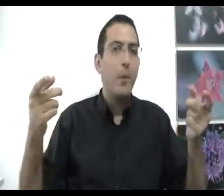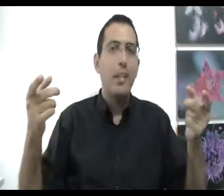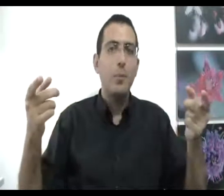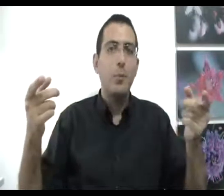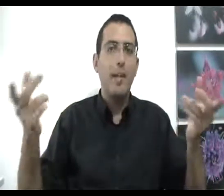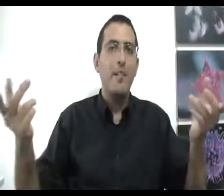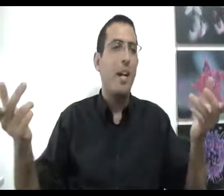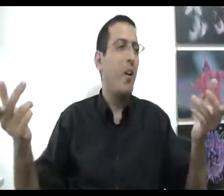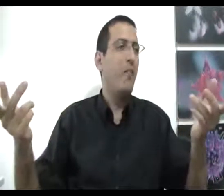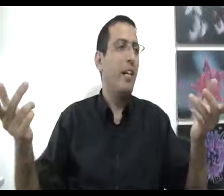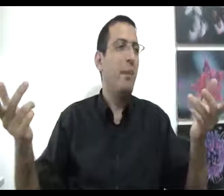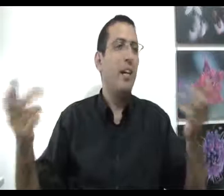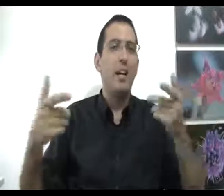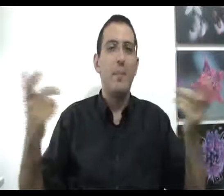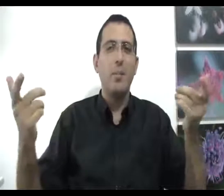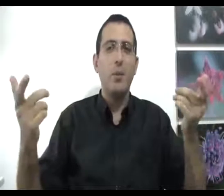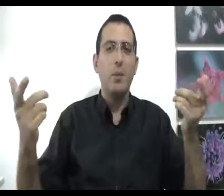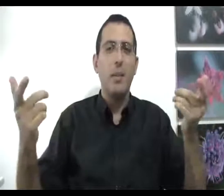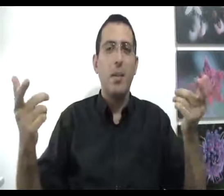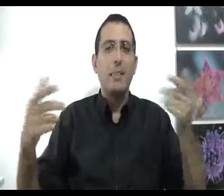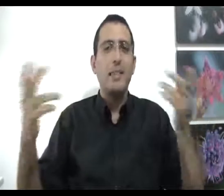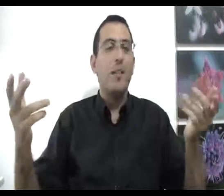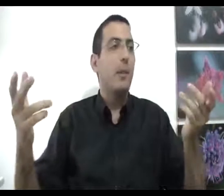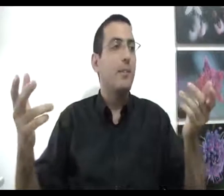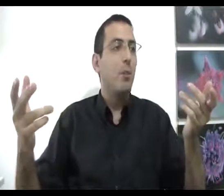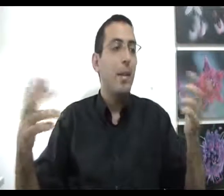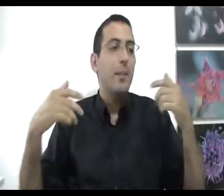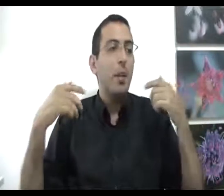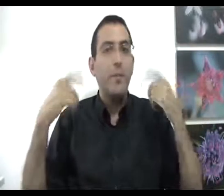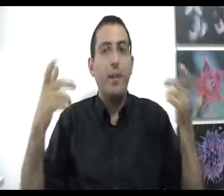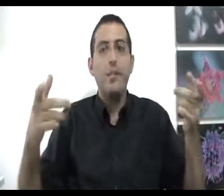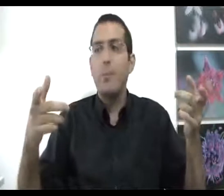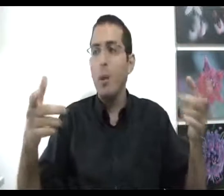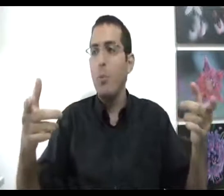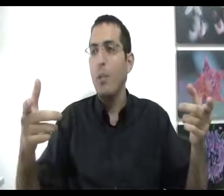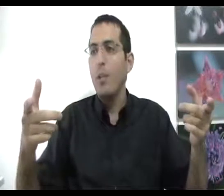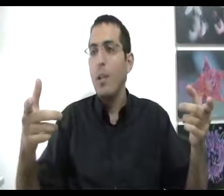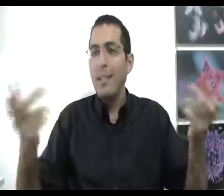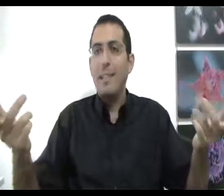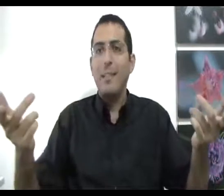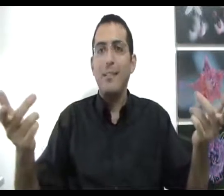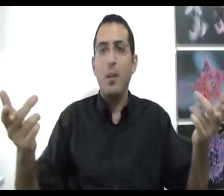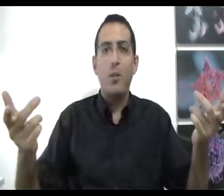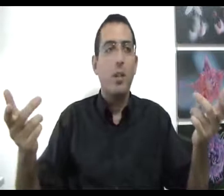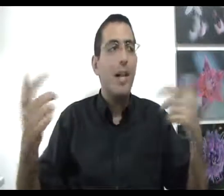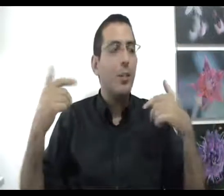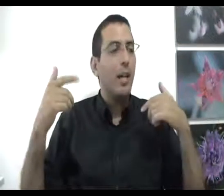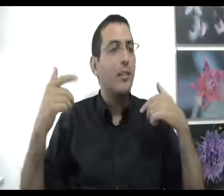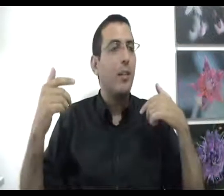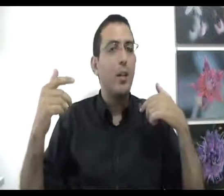האדם השני אומר כן, אבל אני לא מפחד מי חרקים כמו, אז איך אתה יכול לעזור לו? אם אתה לא מפחד כמו, אז איך אתה עזור לו? זה לא יעזור לך שתגיד לו,